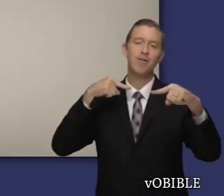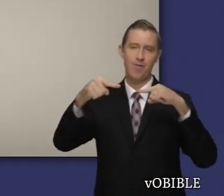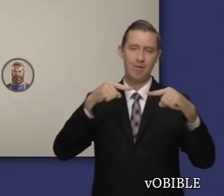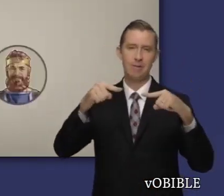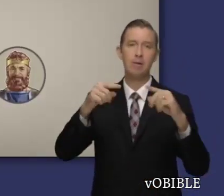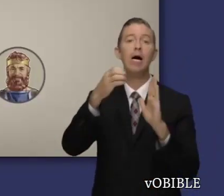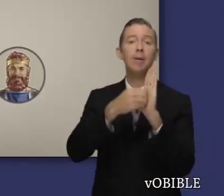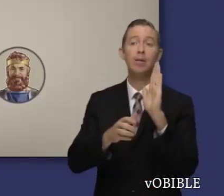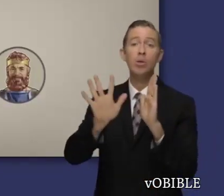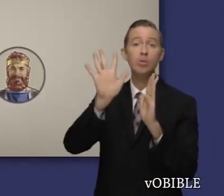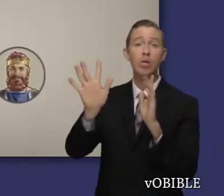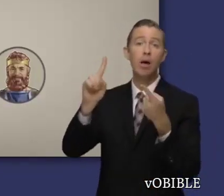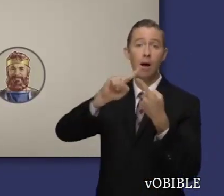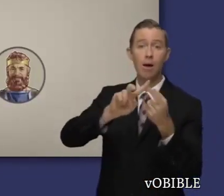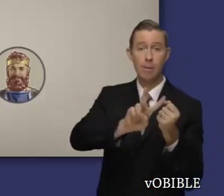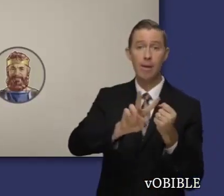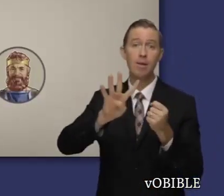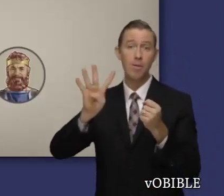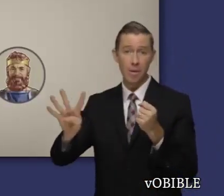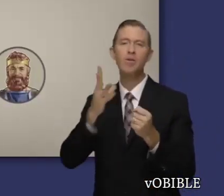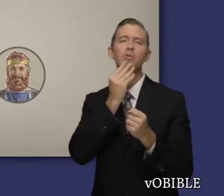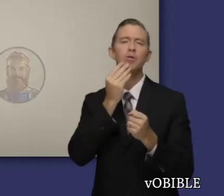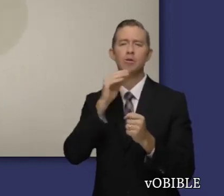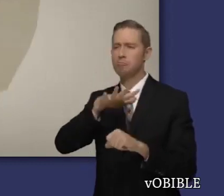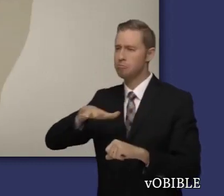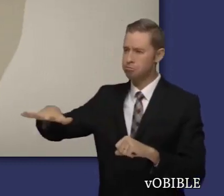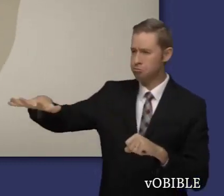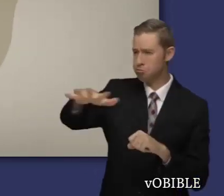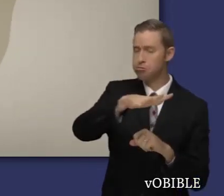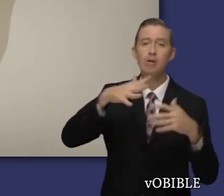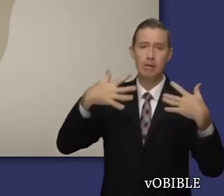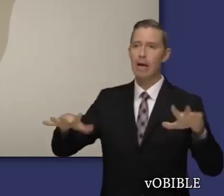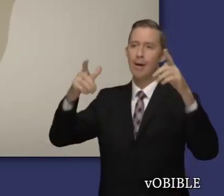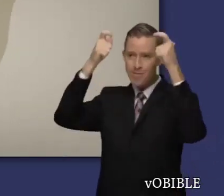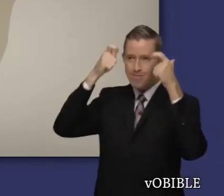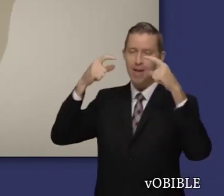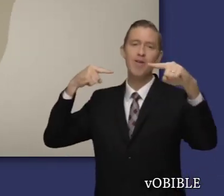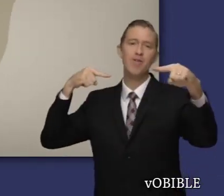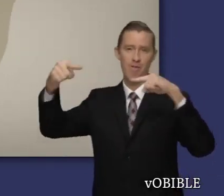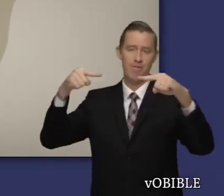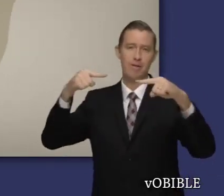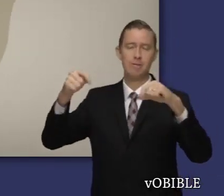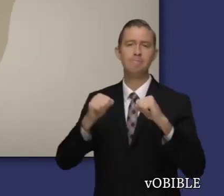la que David reina sobre Judá, y los capítulos 5 a 24 en su reinado sobre todo Israel.